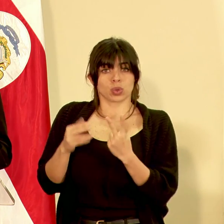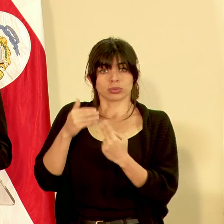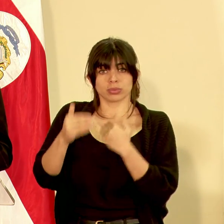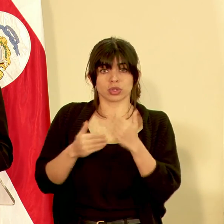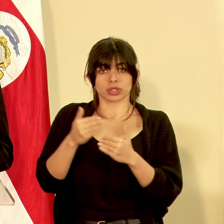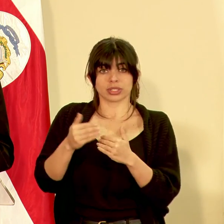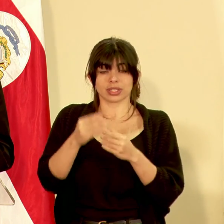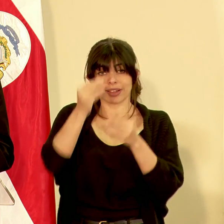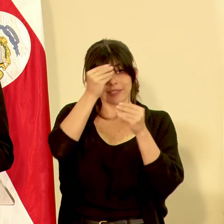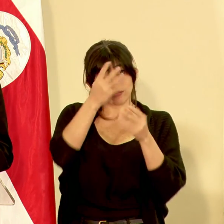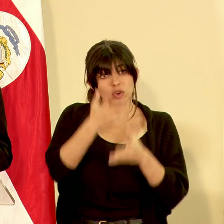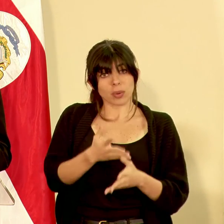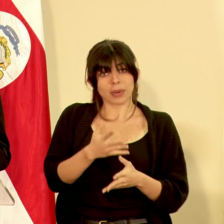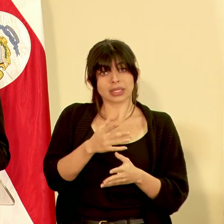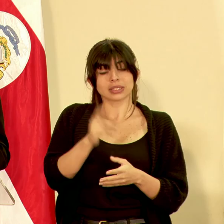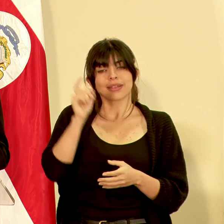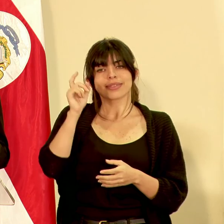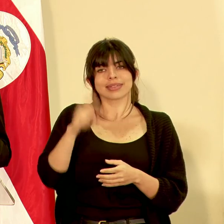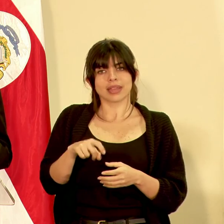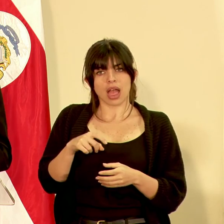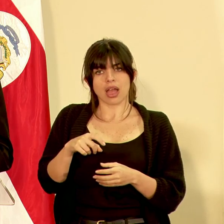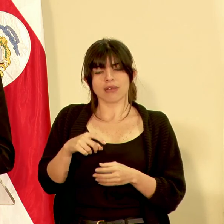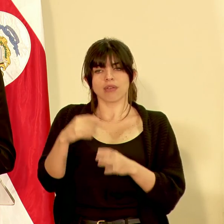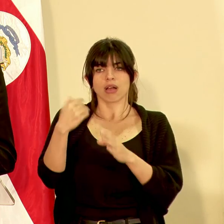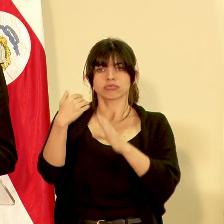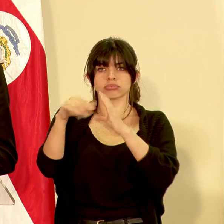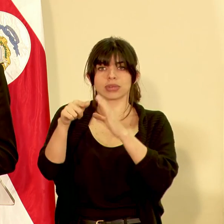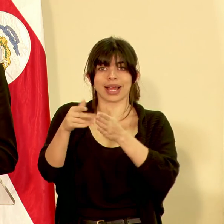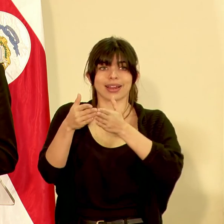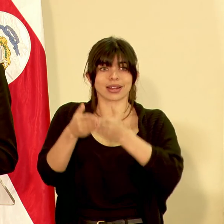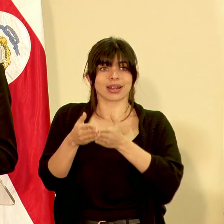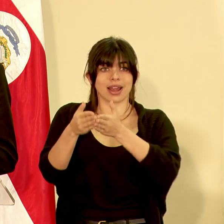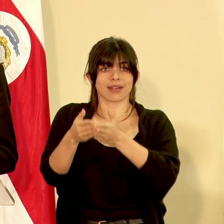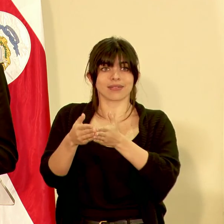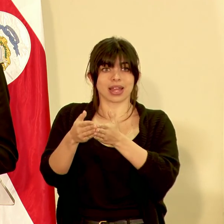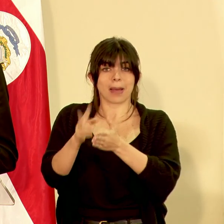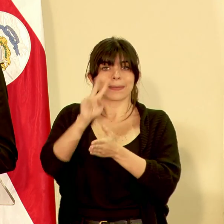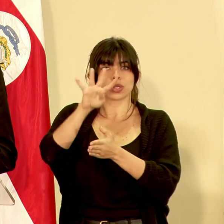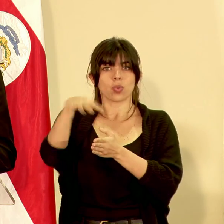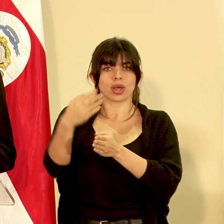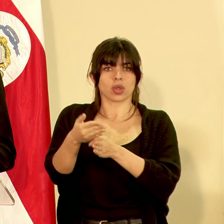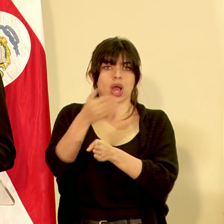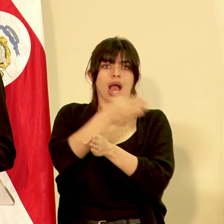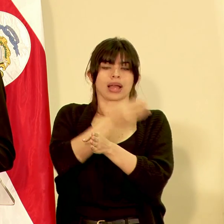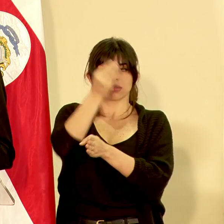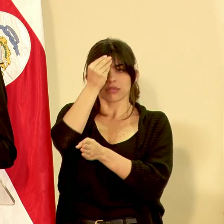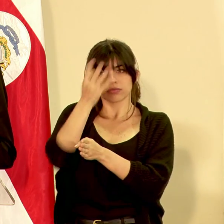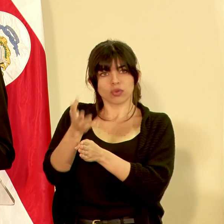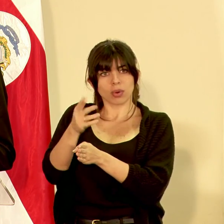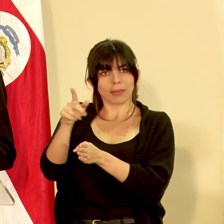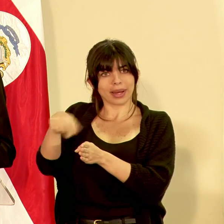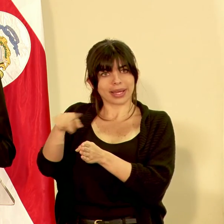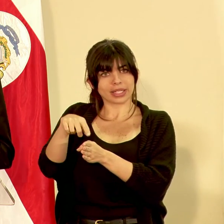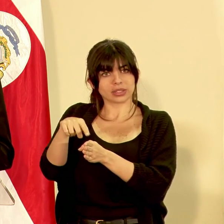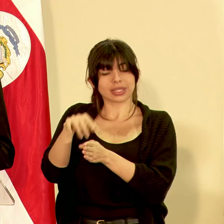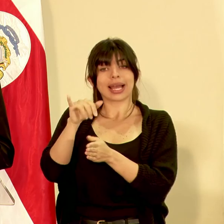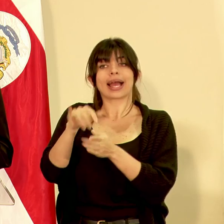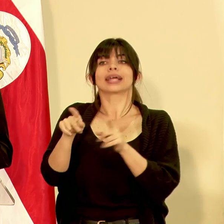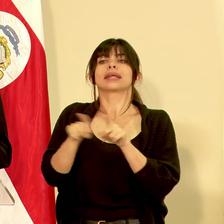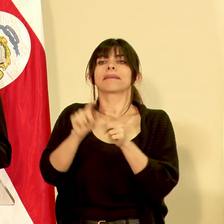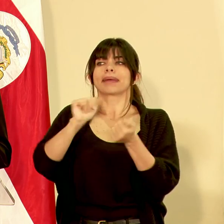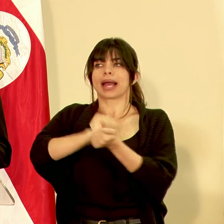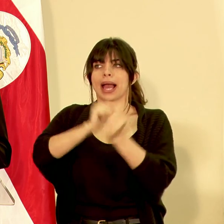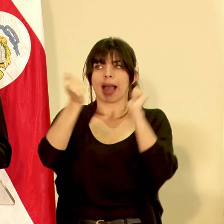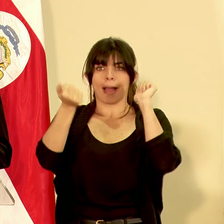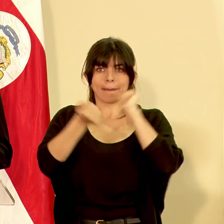esta información se va a tener que transmitir a las navieras con 24 horas de antelación eso también es un cambio que